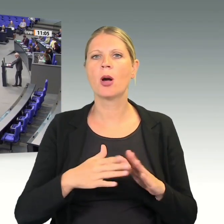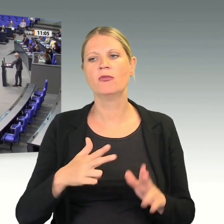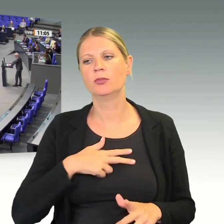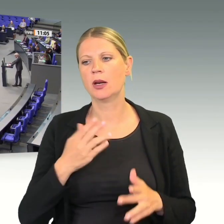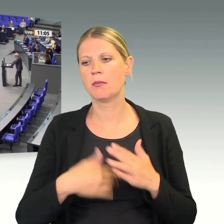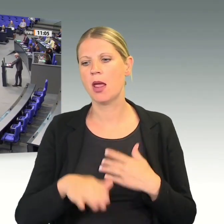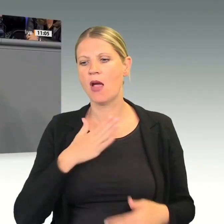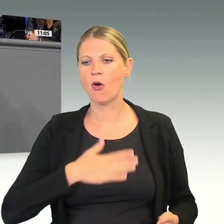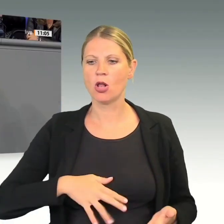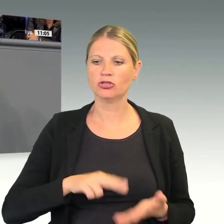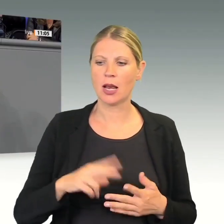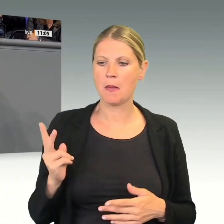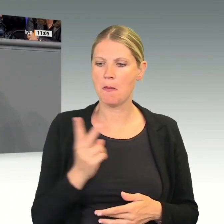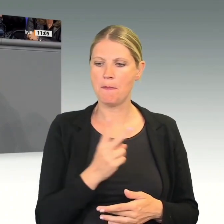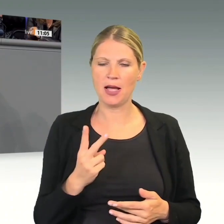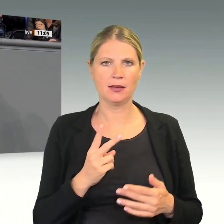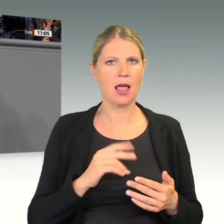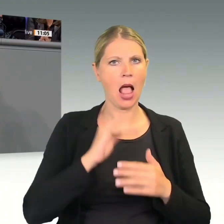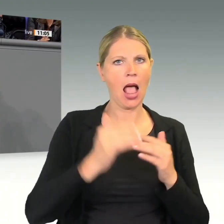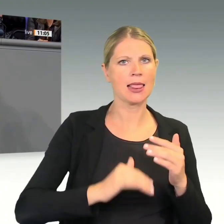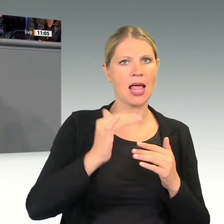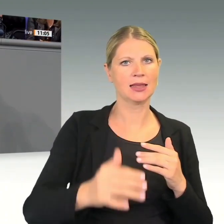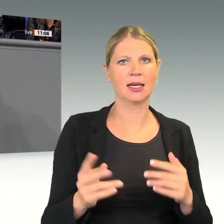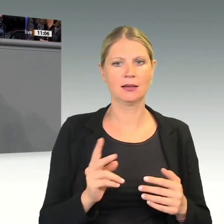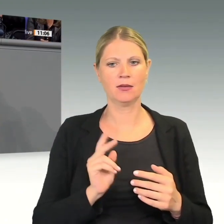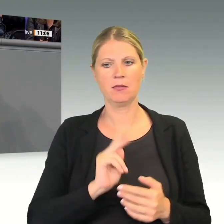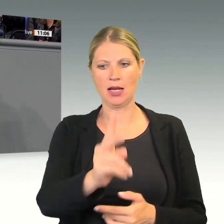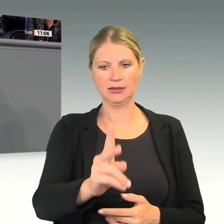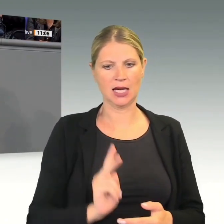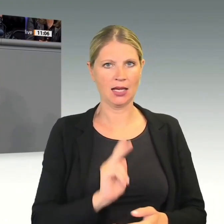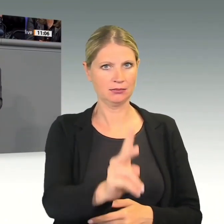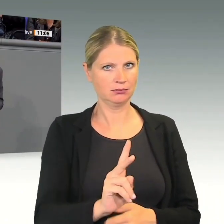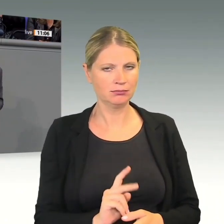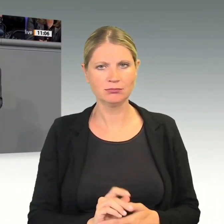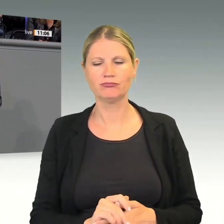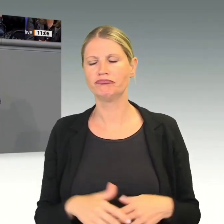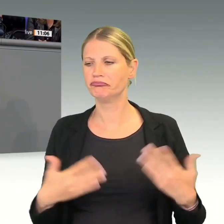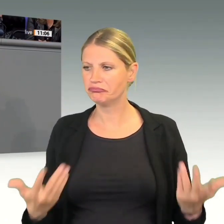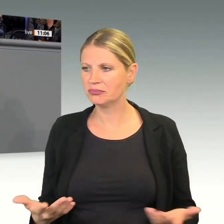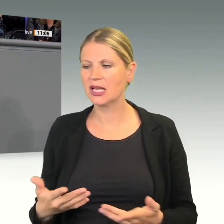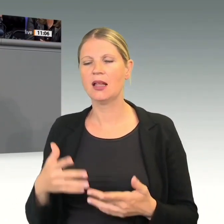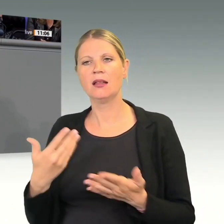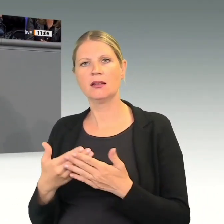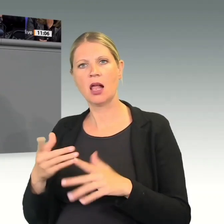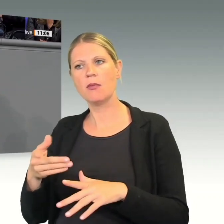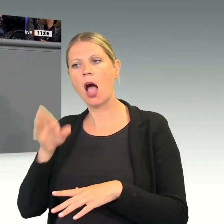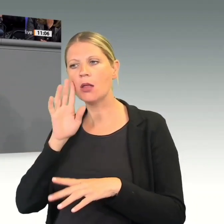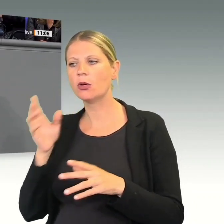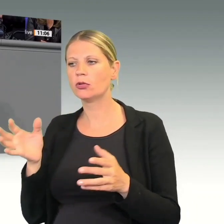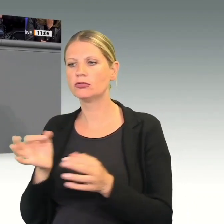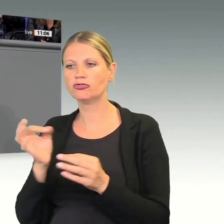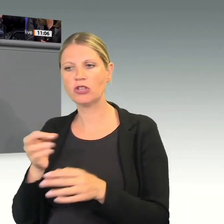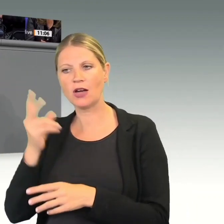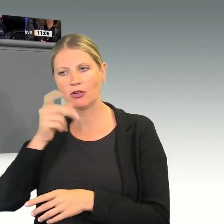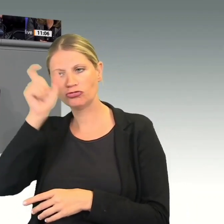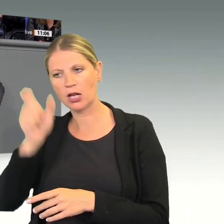Seiten des Atlantiks und mehr Umweltschutz. Deshalb hat die Mehrheit der Sachverständigen in der öffentlichen Anhörung die positiven Effekte des Abkommens